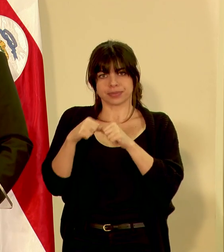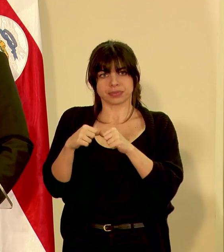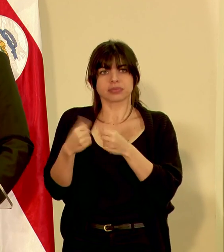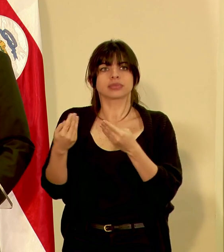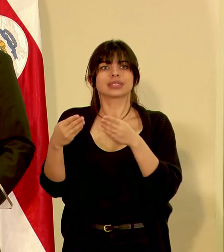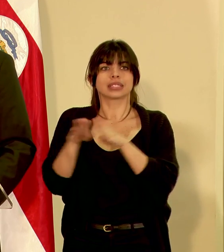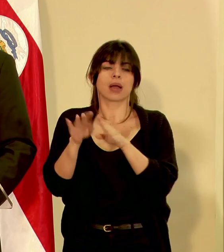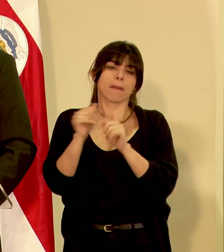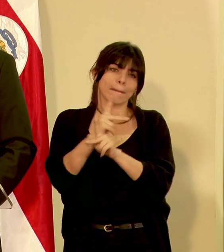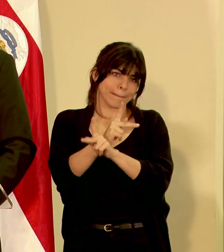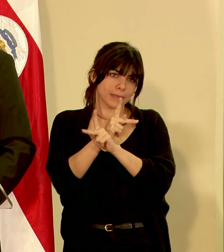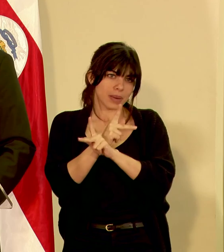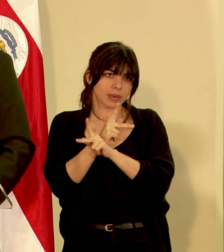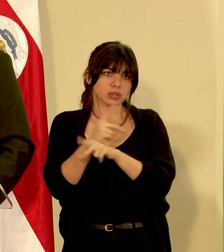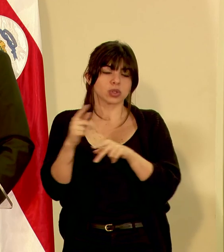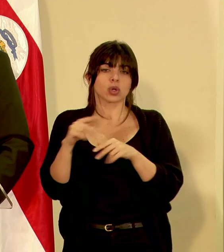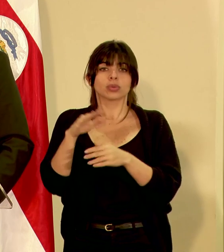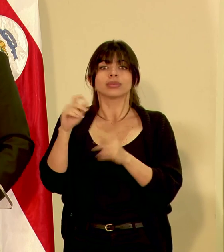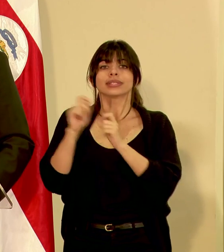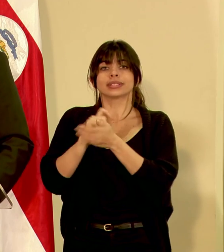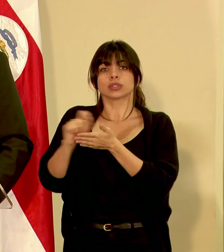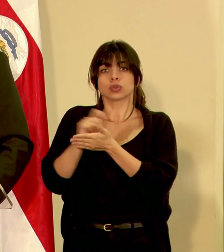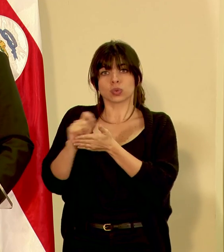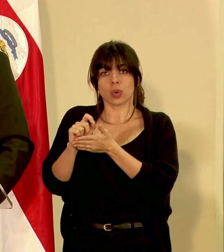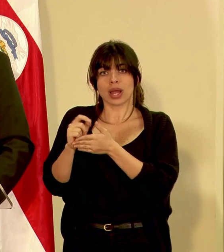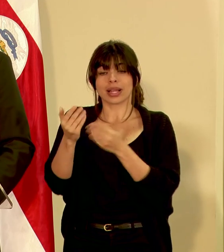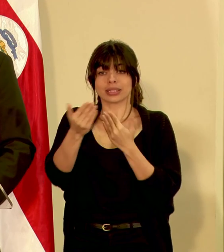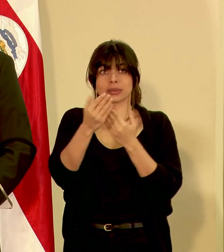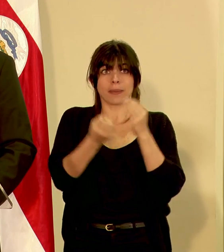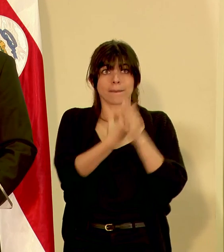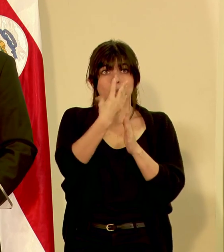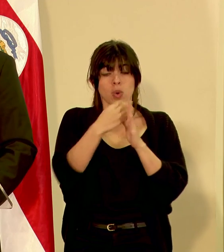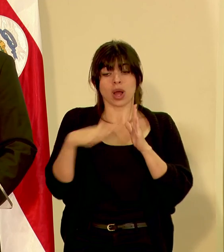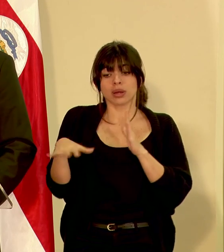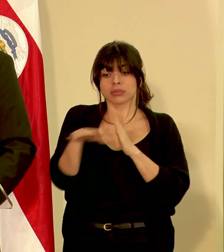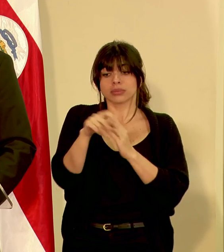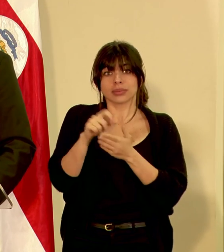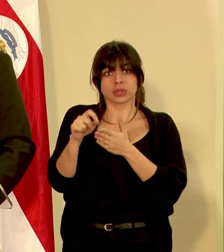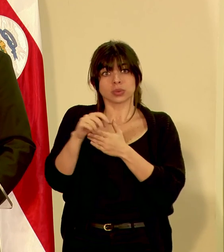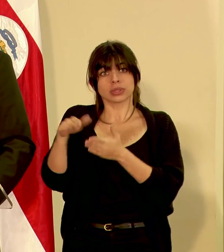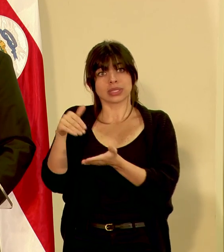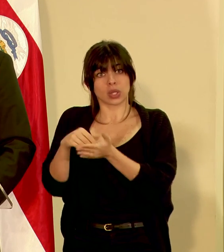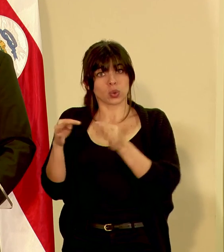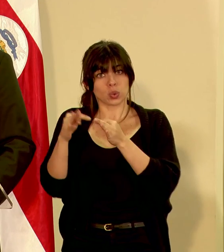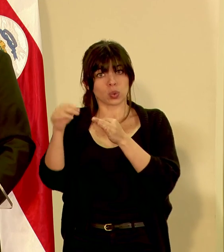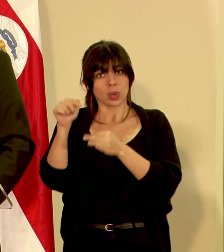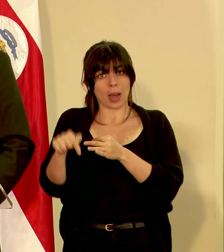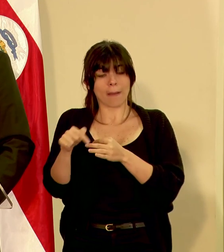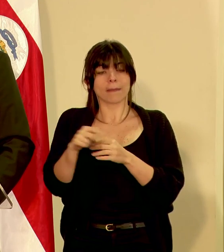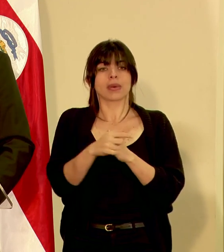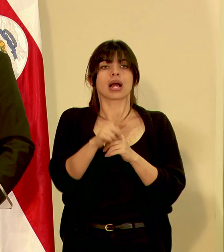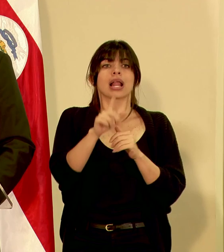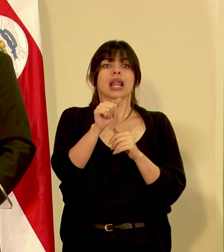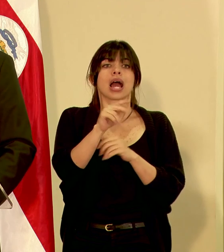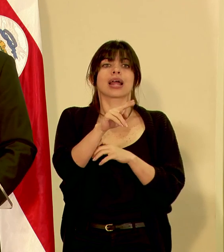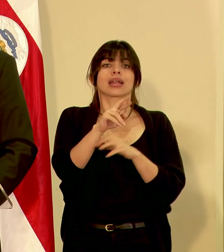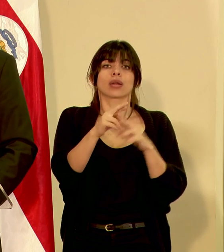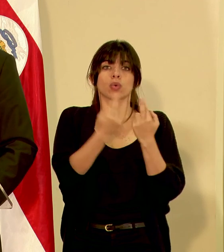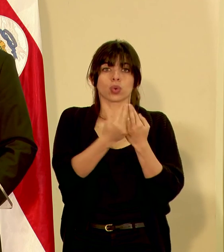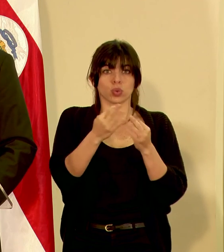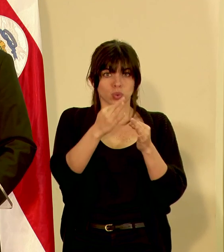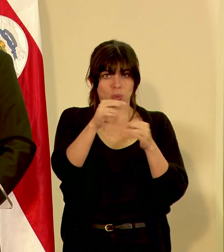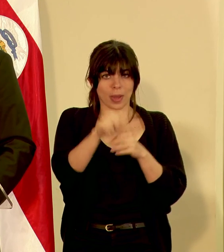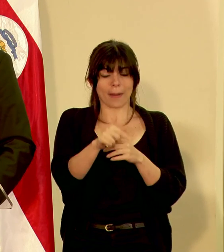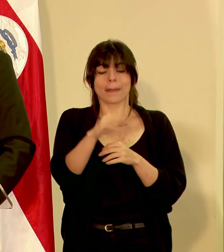preventivos de los centros educativos del Volcán en la central, en Turrialba, la reunión en Turrialba